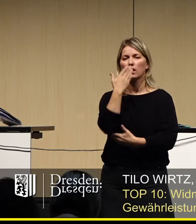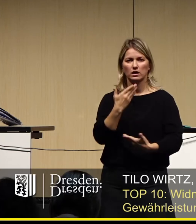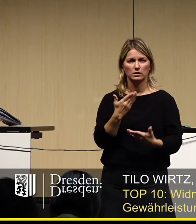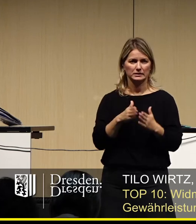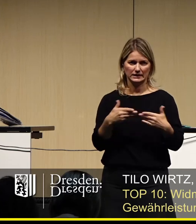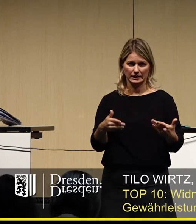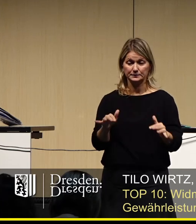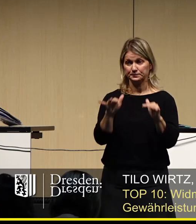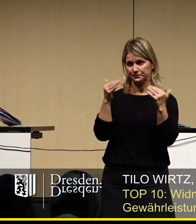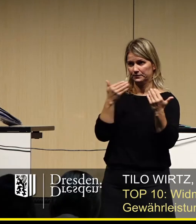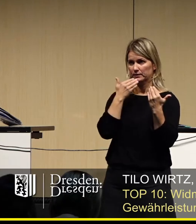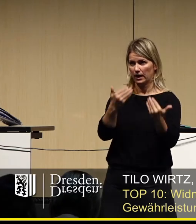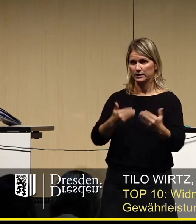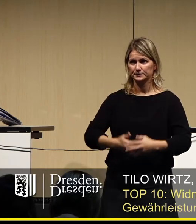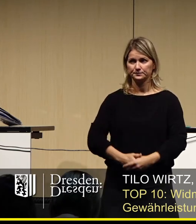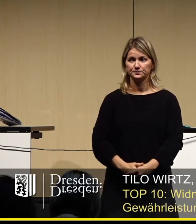Ich danke Ihnen für Ihre Aufmerksamkeit.